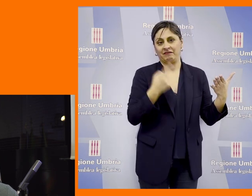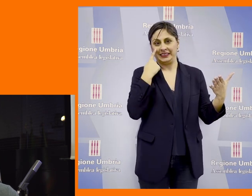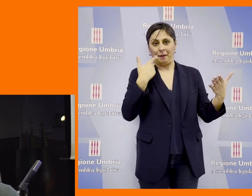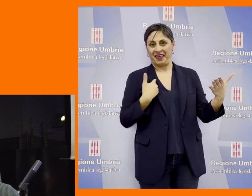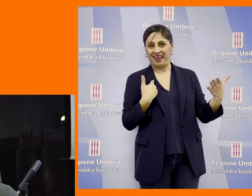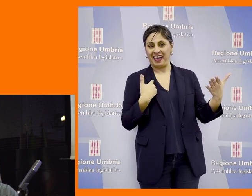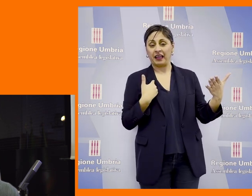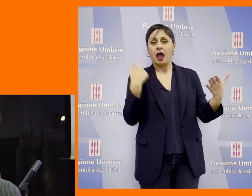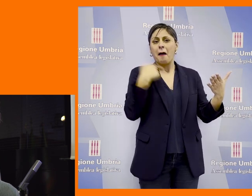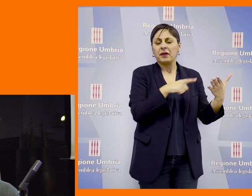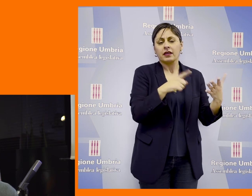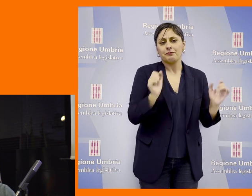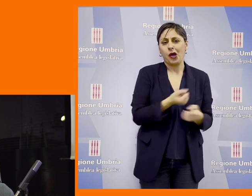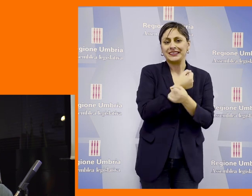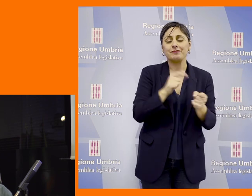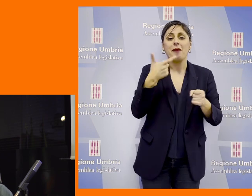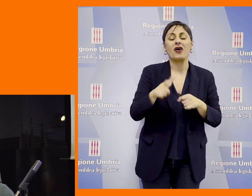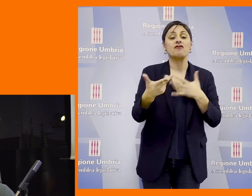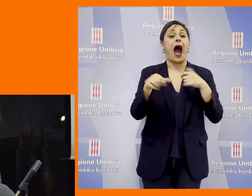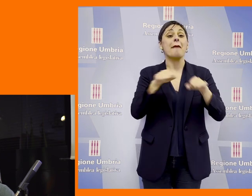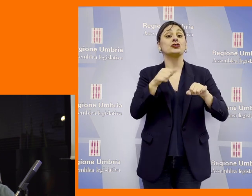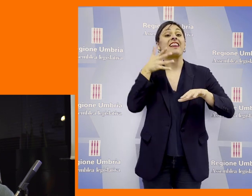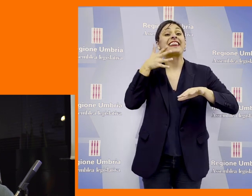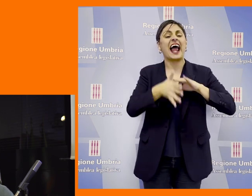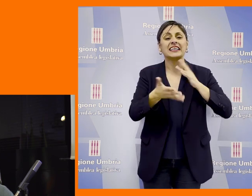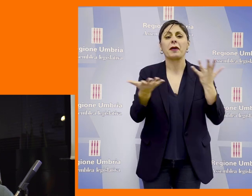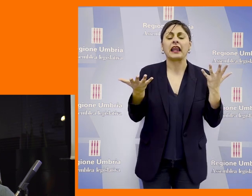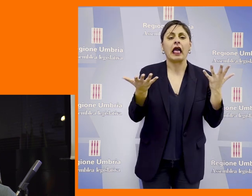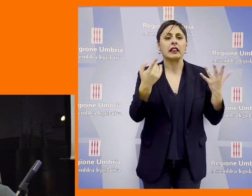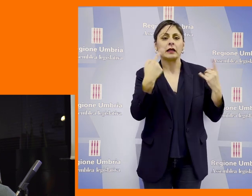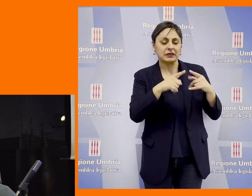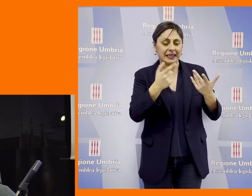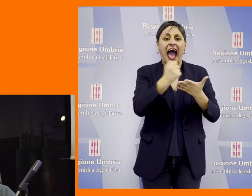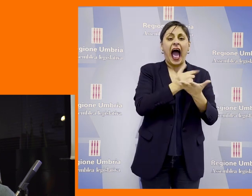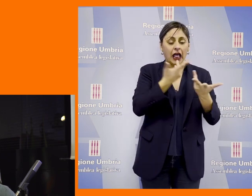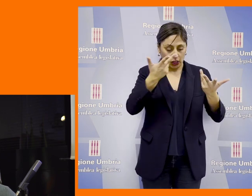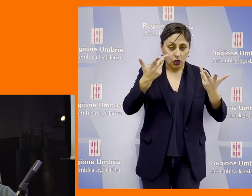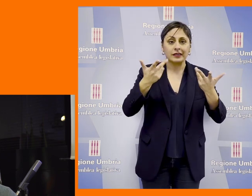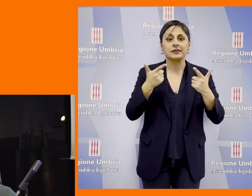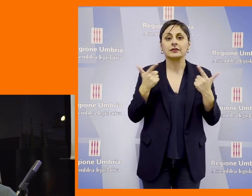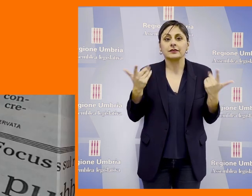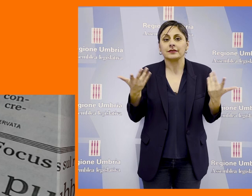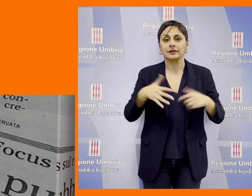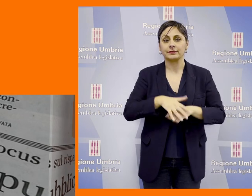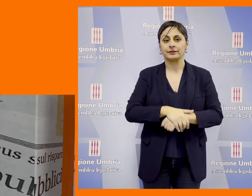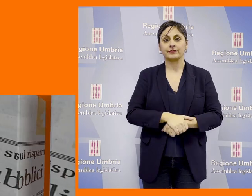e in questo caso è anche impossibile perché nell'amministrazione trasparente non si trova nessun atto